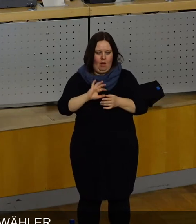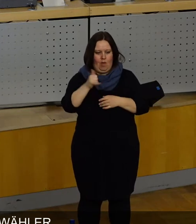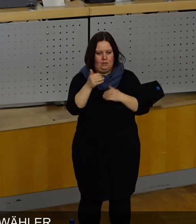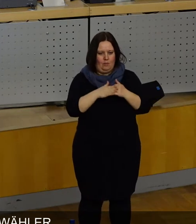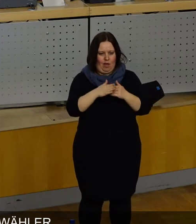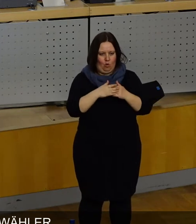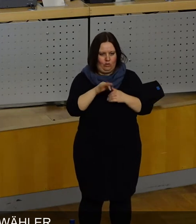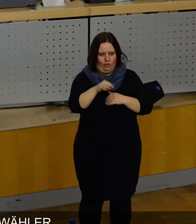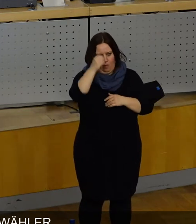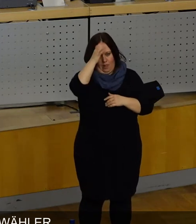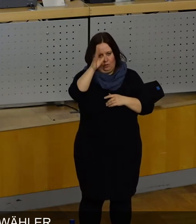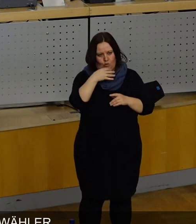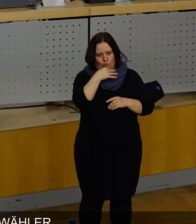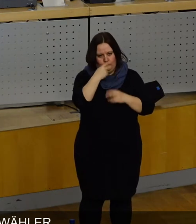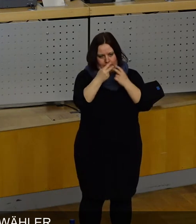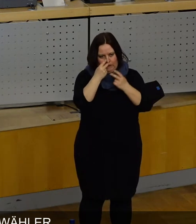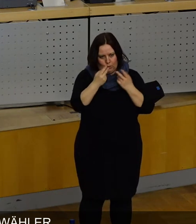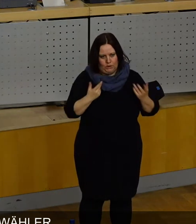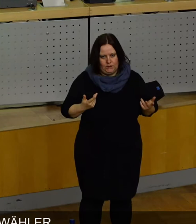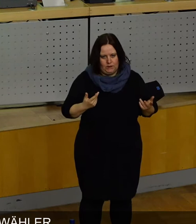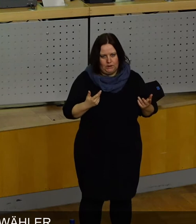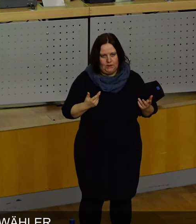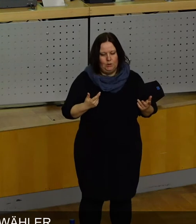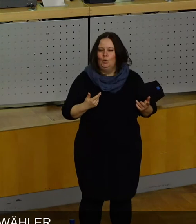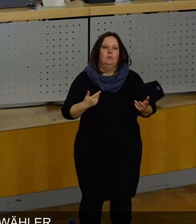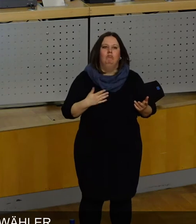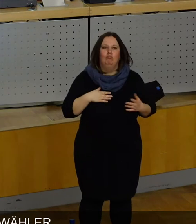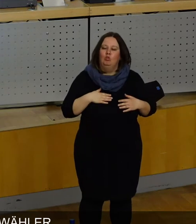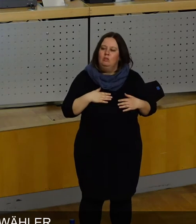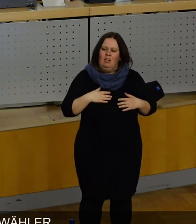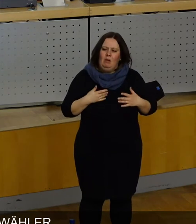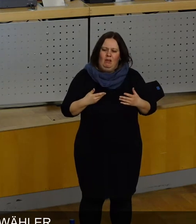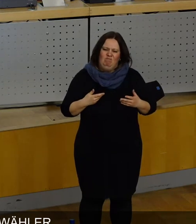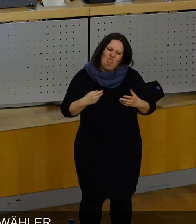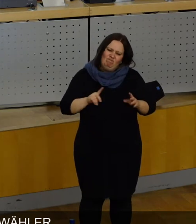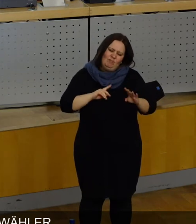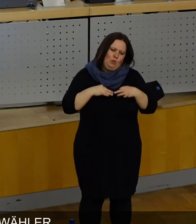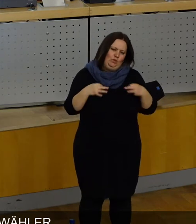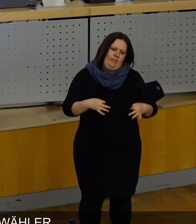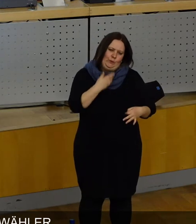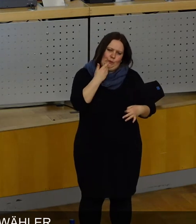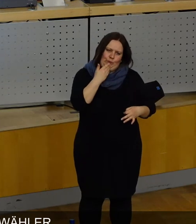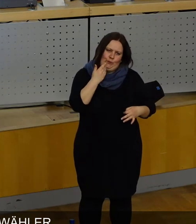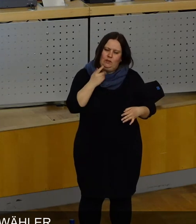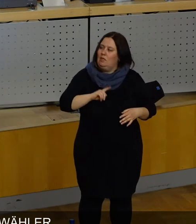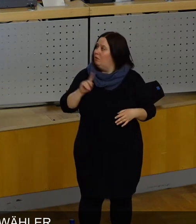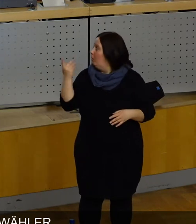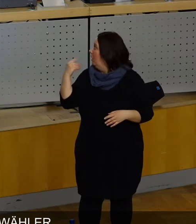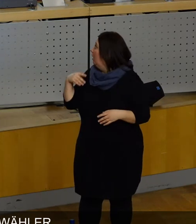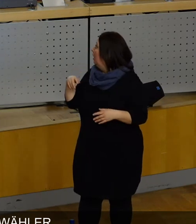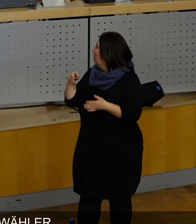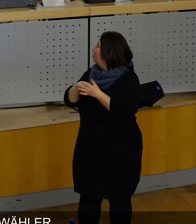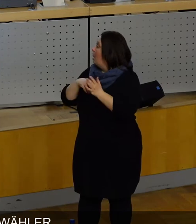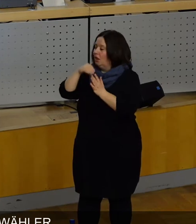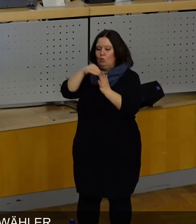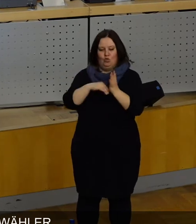Beigeordneten aussehen soll und wir sind damit nicht sonderlich glücklich. Ich habe hinter mir hier mal eine Stellenausschreibung